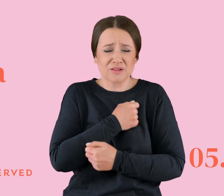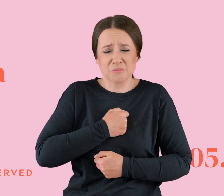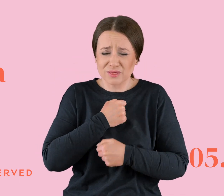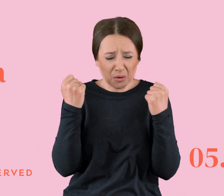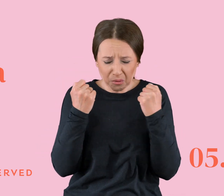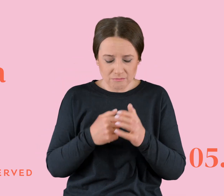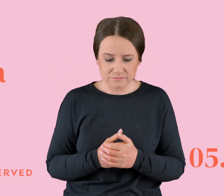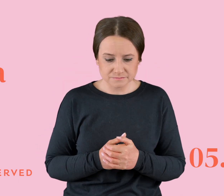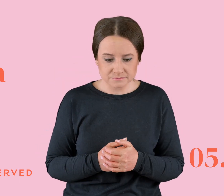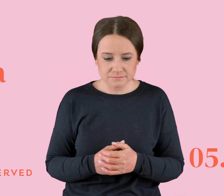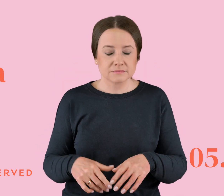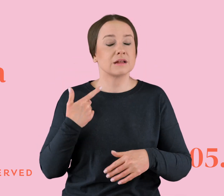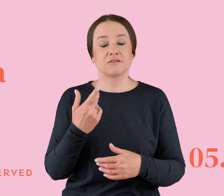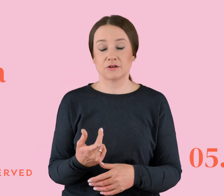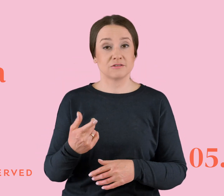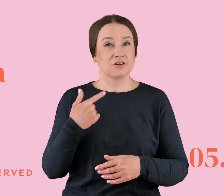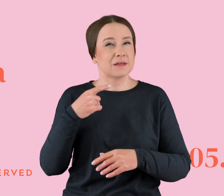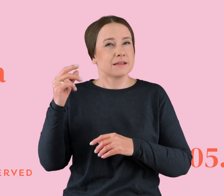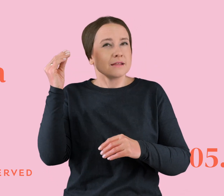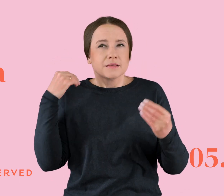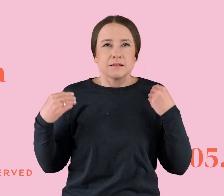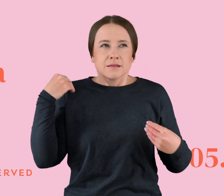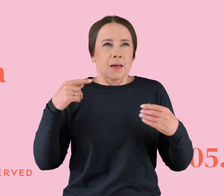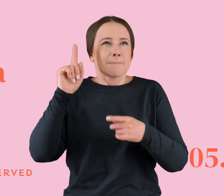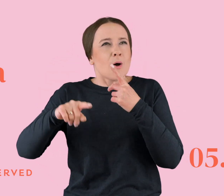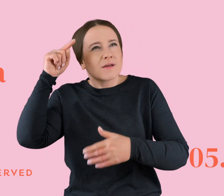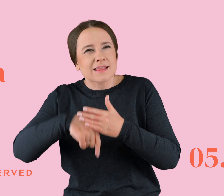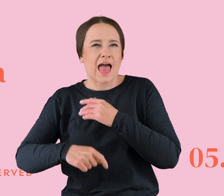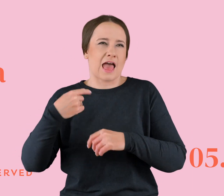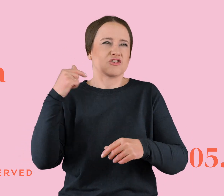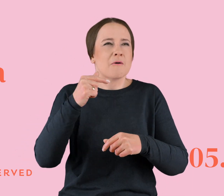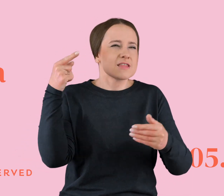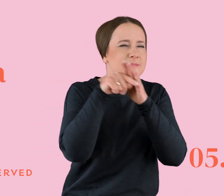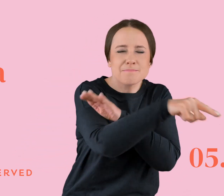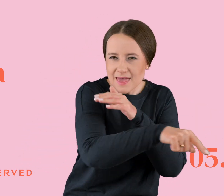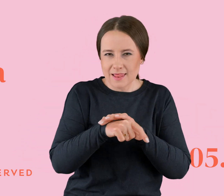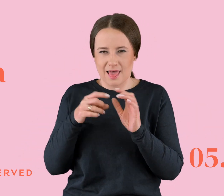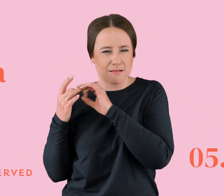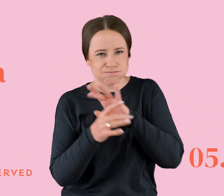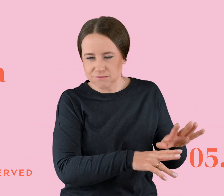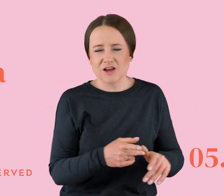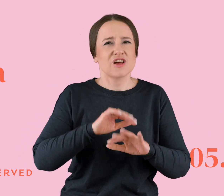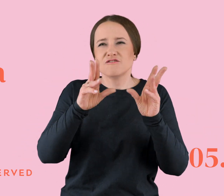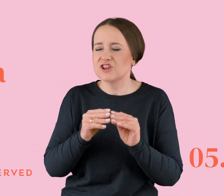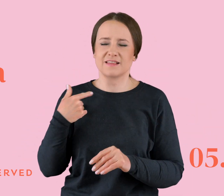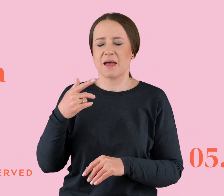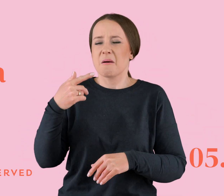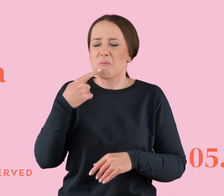Nie bacząc na wszystkie sygnały, żeby spierdalać, po zdradzie, naciskaniu na ukrywanie naszej relacji, po wiecznych zapewnieniach, że nie możemy ze sobą być, a potem mówieniu, że